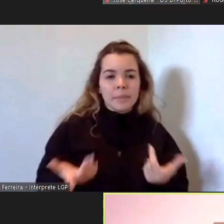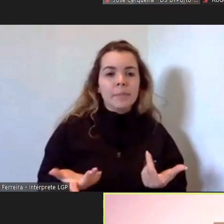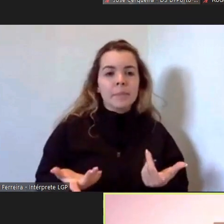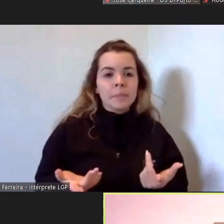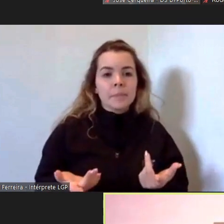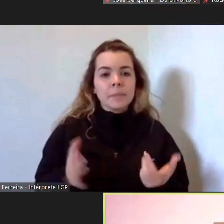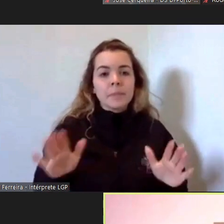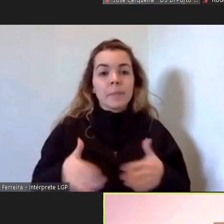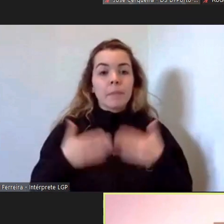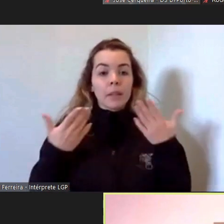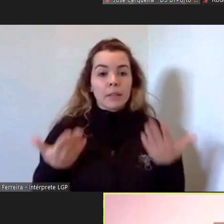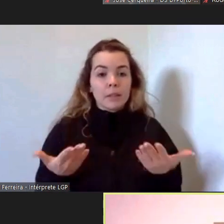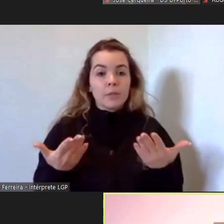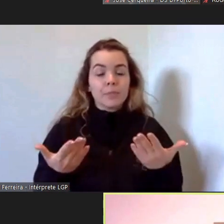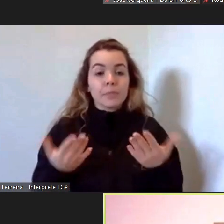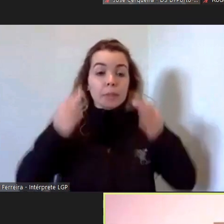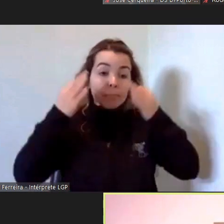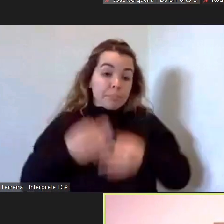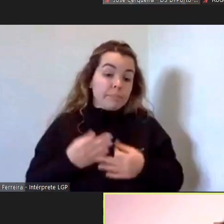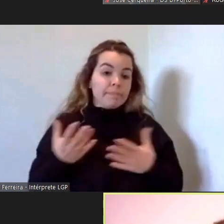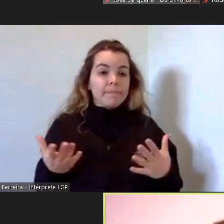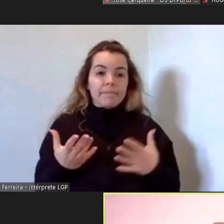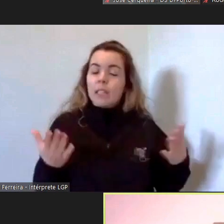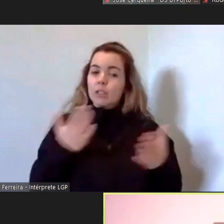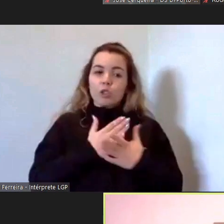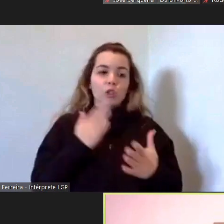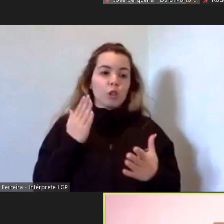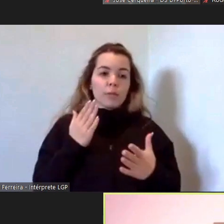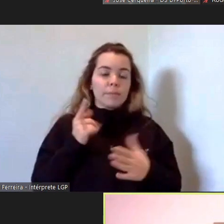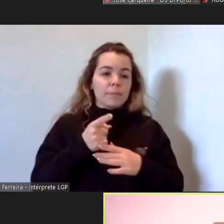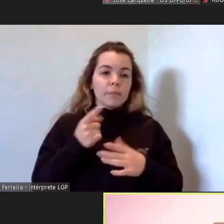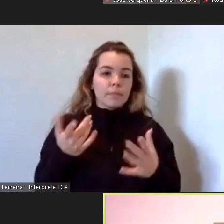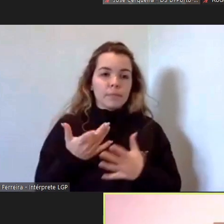e portanto pronto era só aqui uma